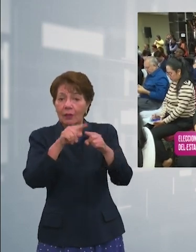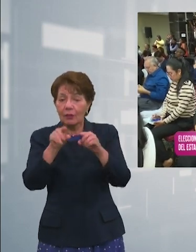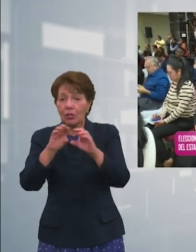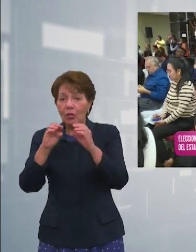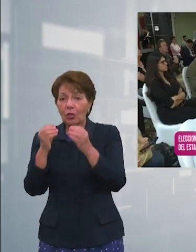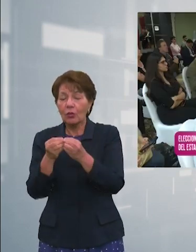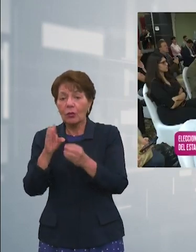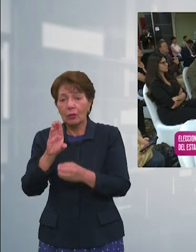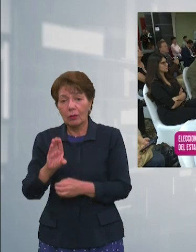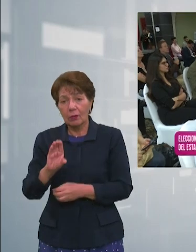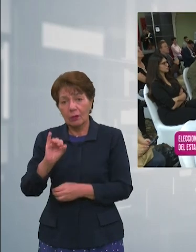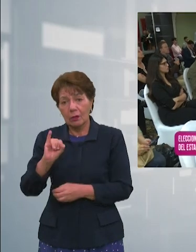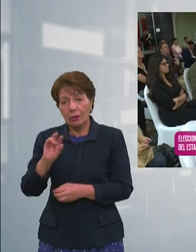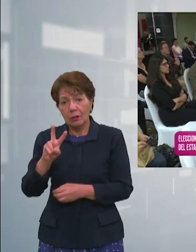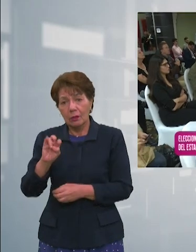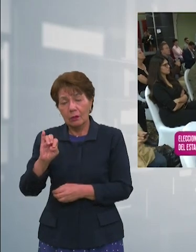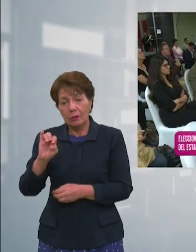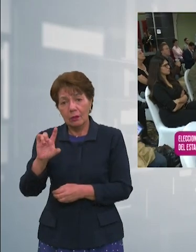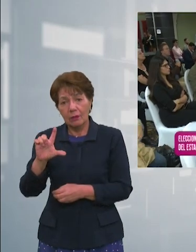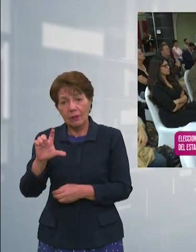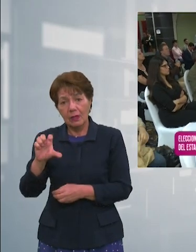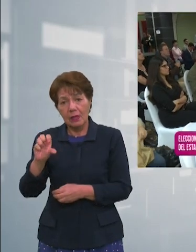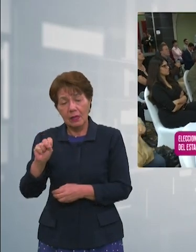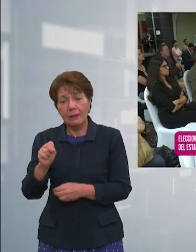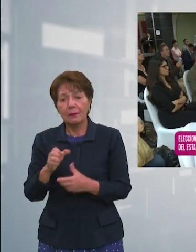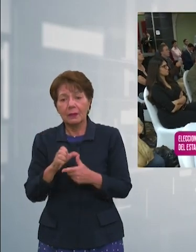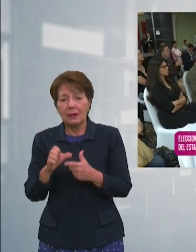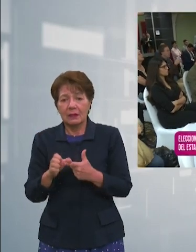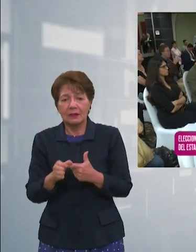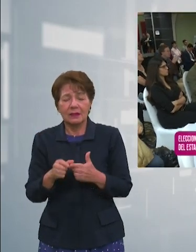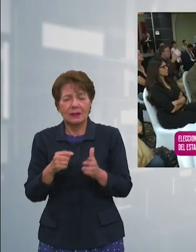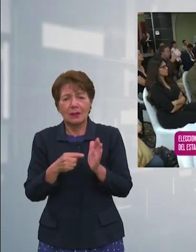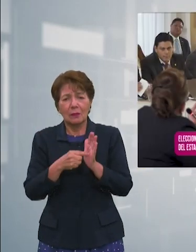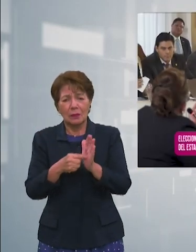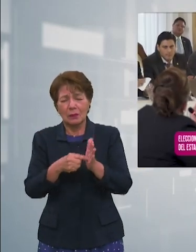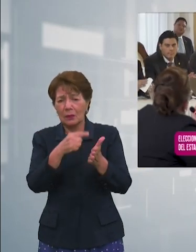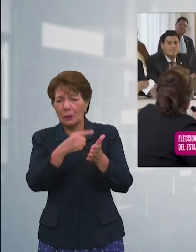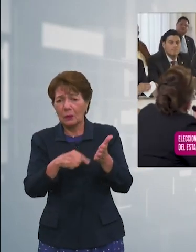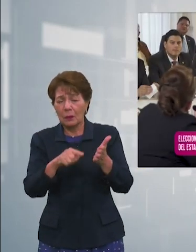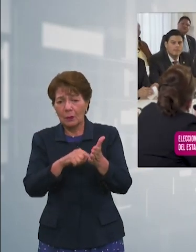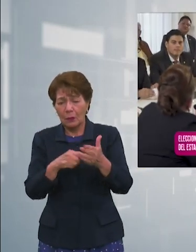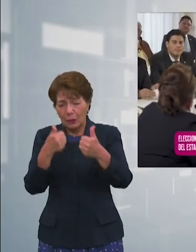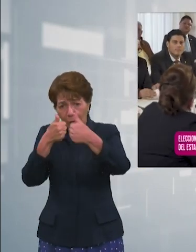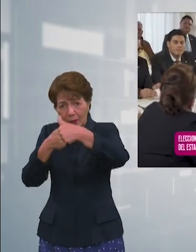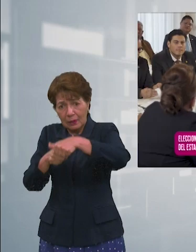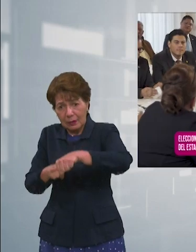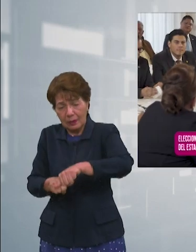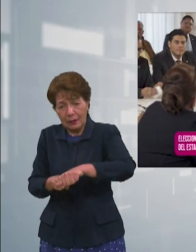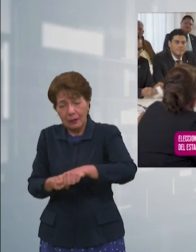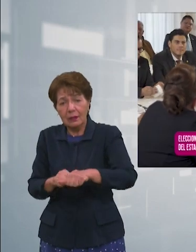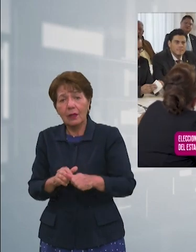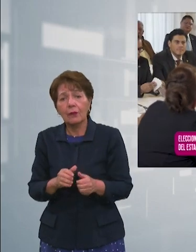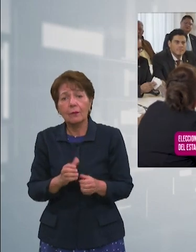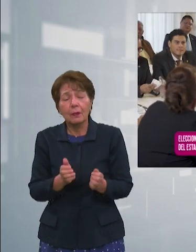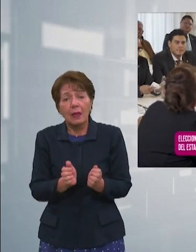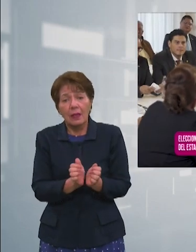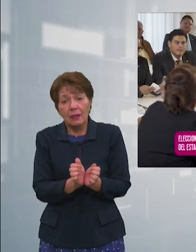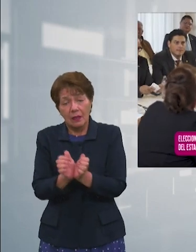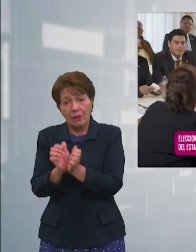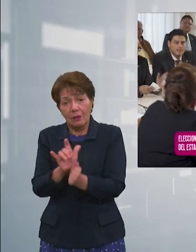desmoronamiento del Estado de Derecho marcado por la cancelación del Tratado de Extradición y el incumplimiento de instalar una Sisi